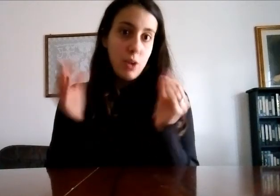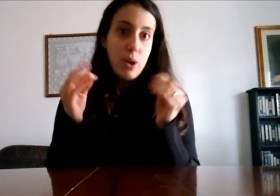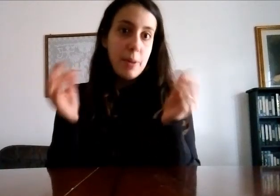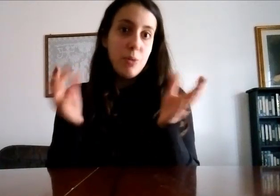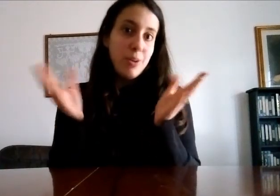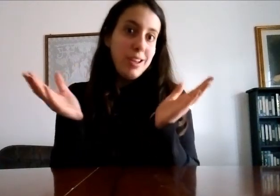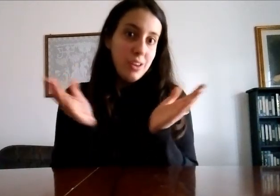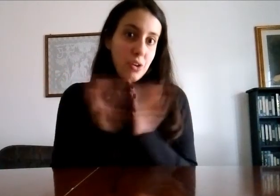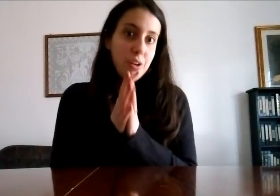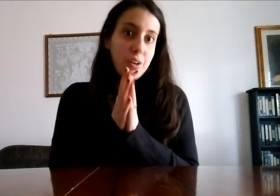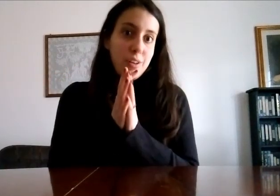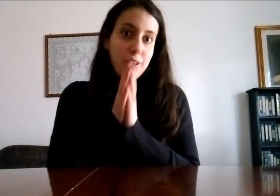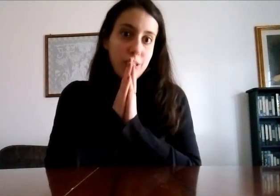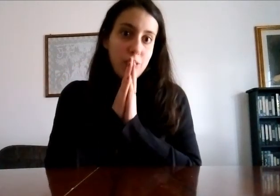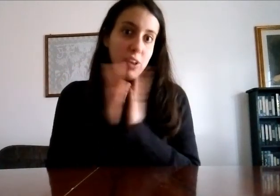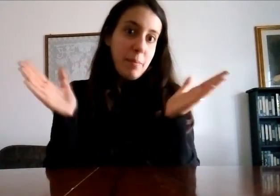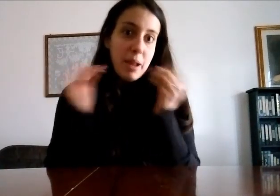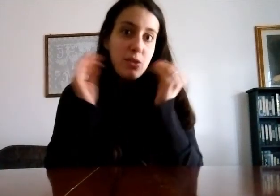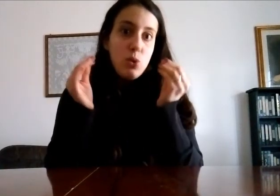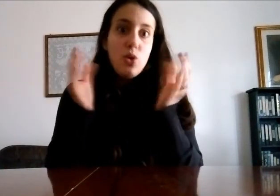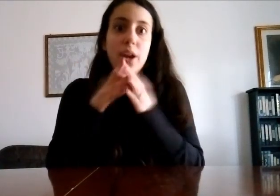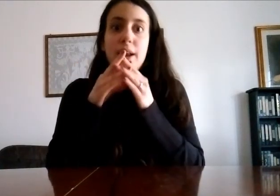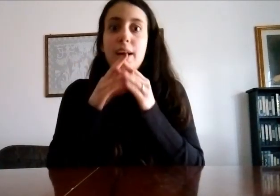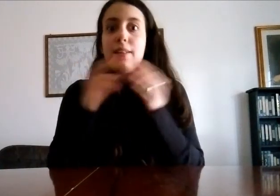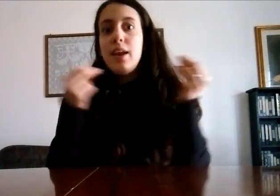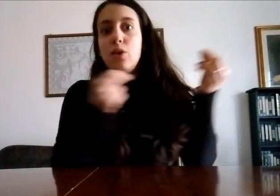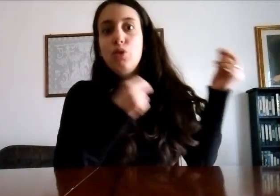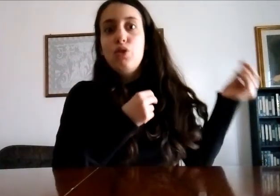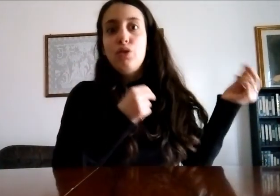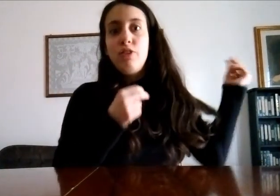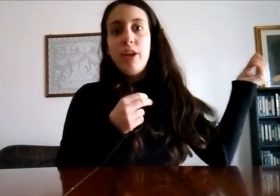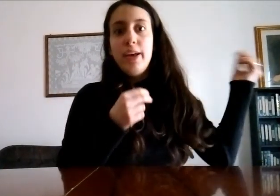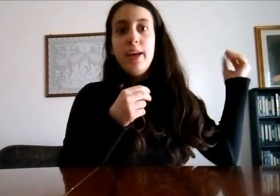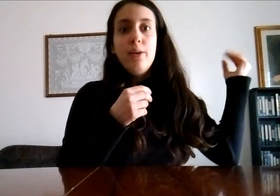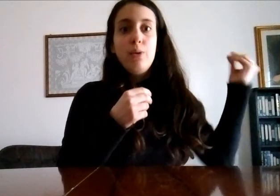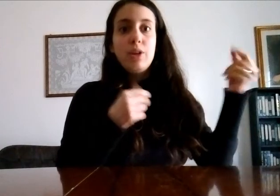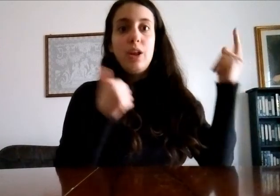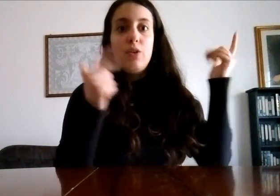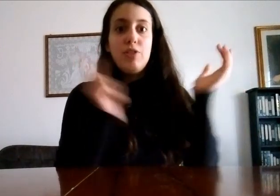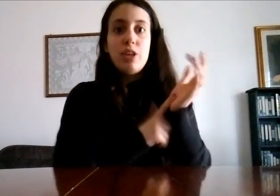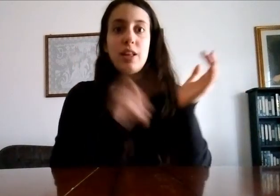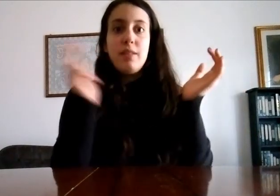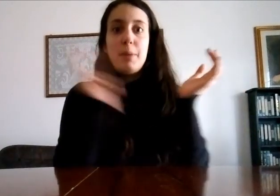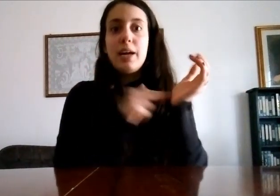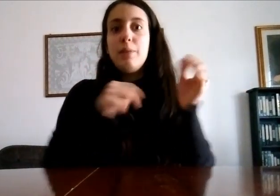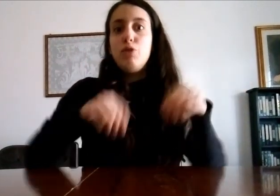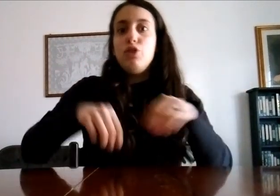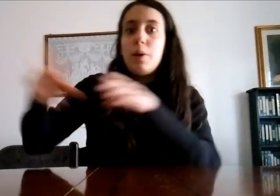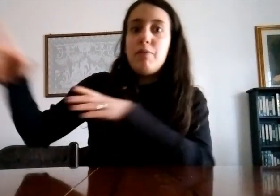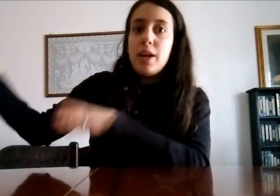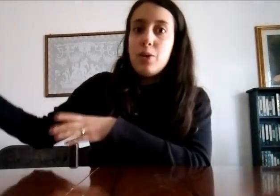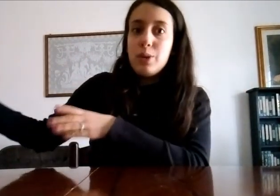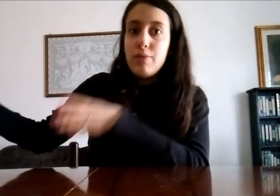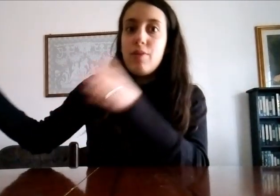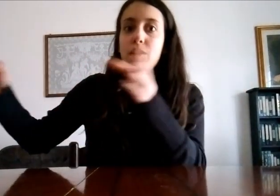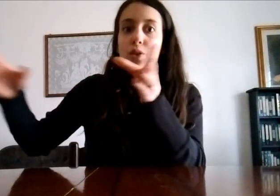allungamento pure io cioè sembra assurdo che una ragazza che l'anno scorso faceva le ruote, le rovesciate, le spaccate e si trova a fare cose che fanno